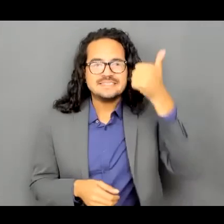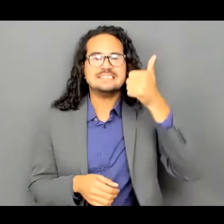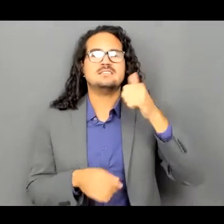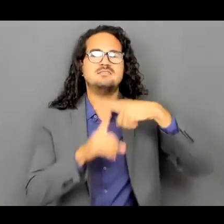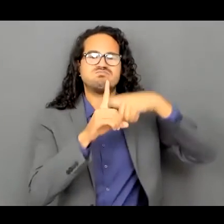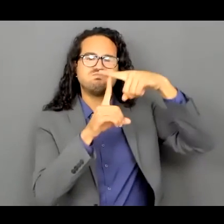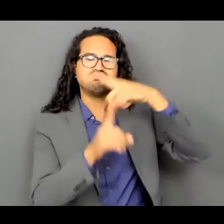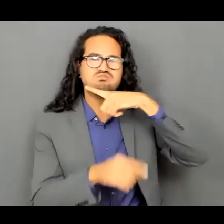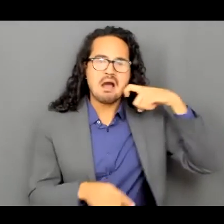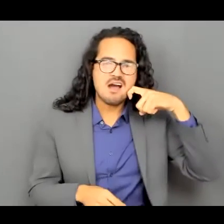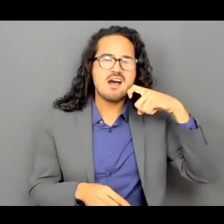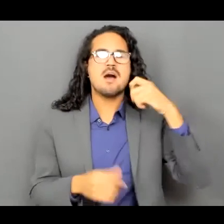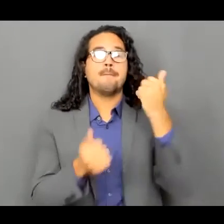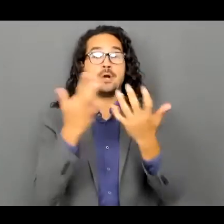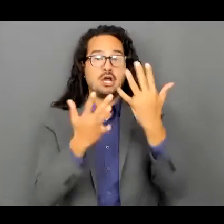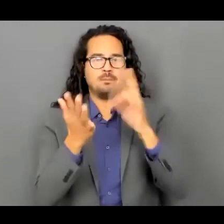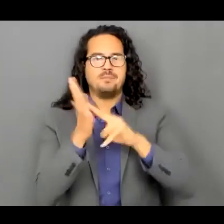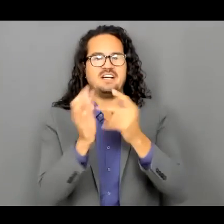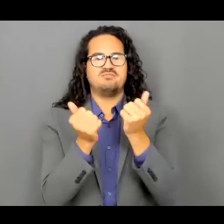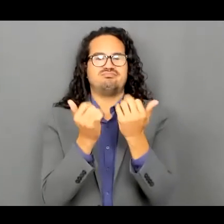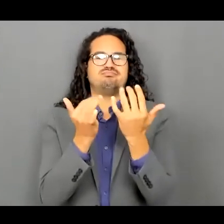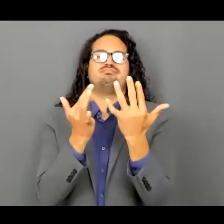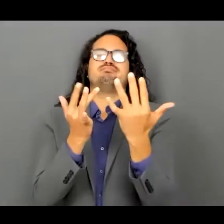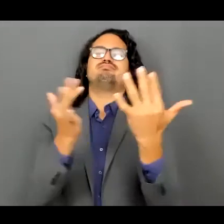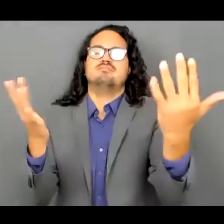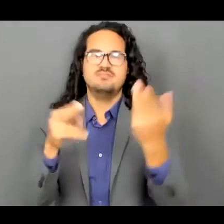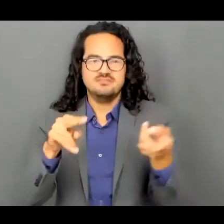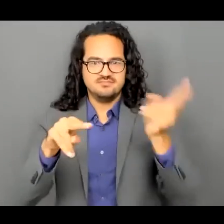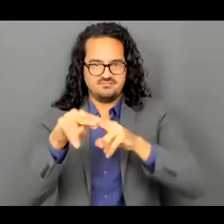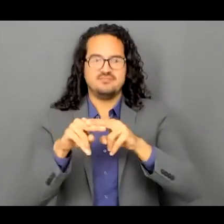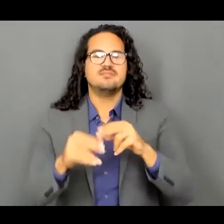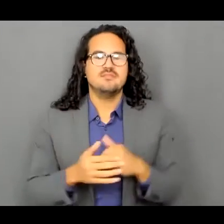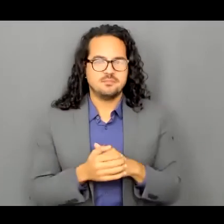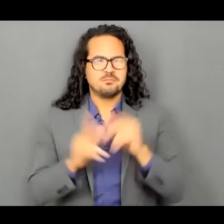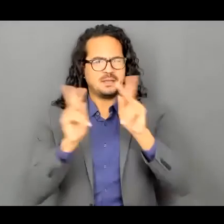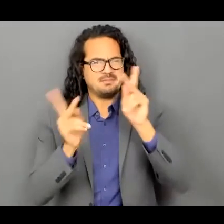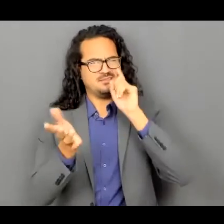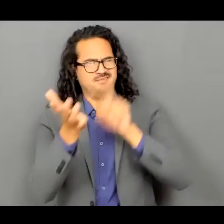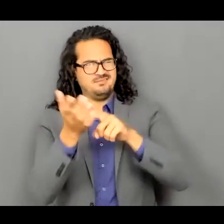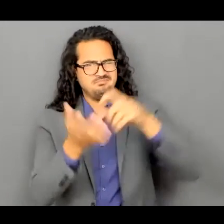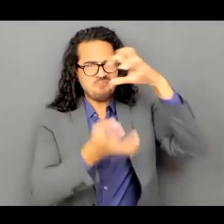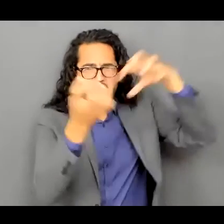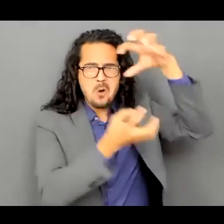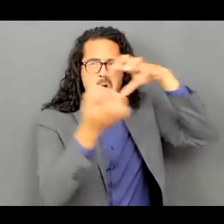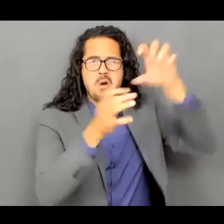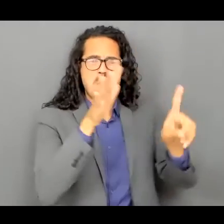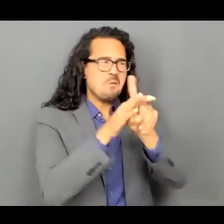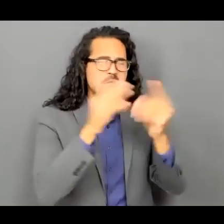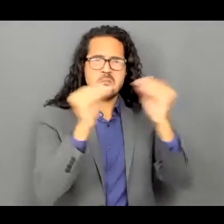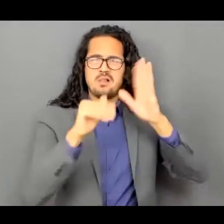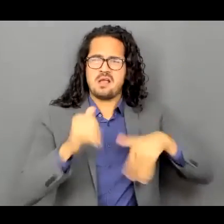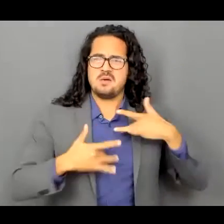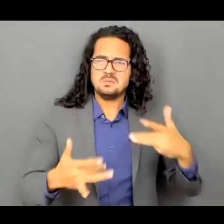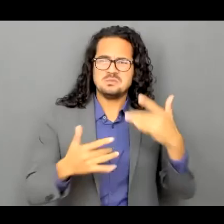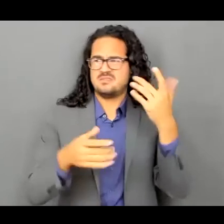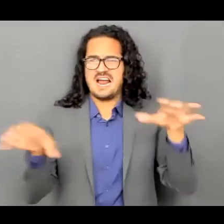cosas que estuvieron alimentando el fuego muchos combustibles bueno vimos mucho humo mucha actividad pero todo estuvo bien